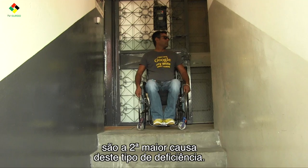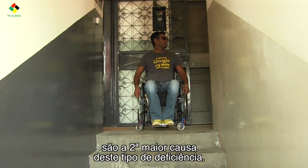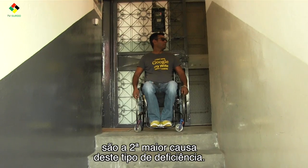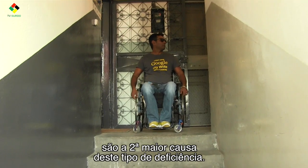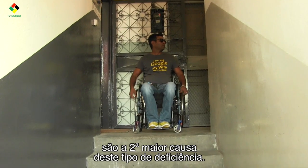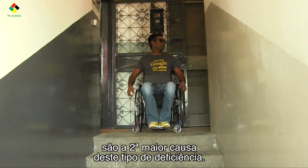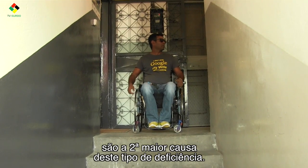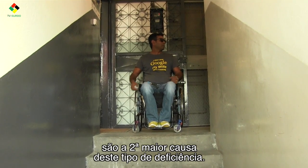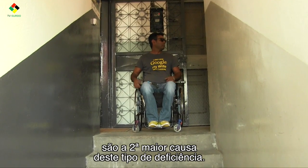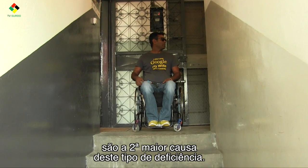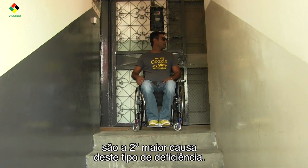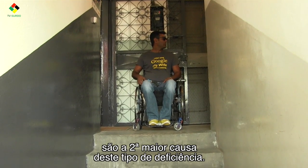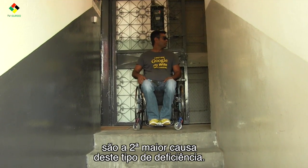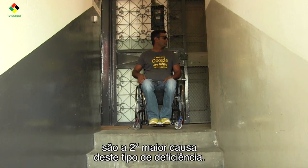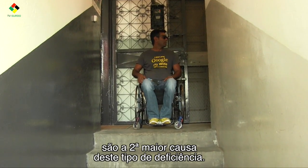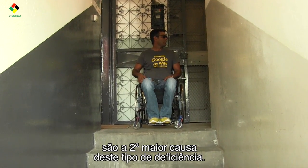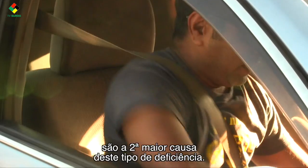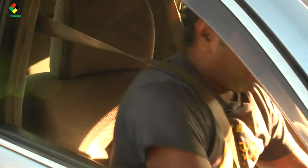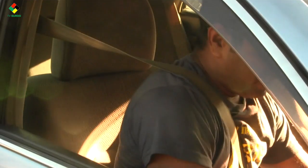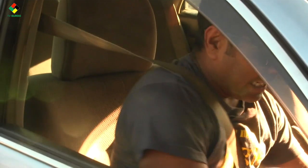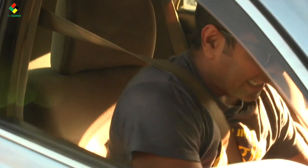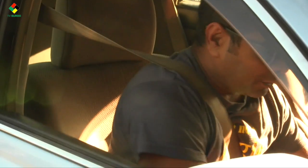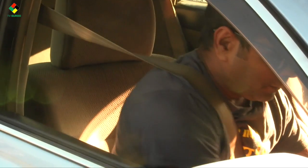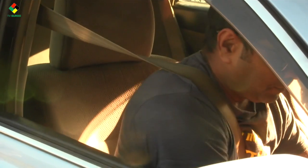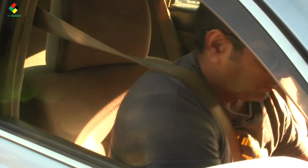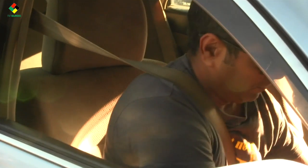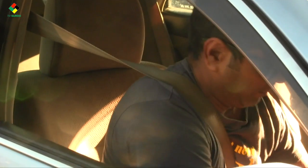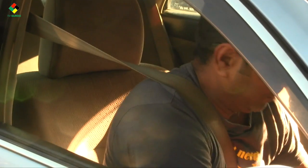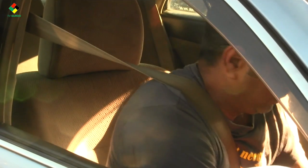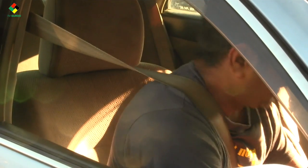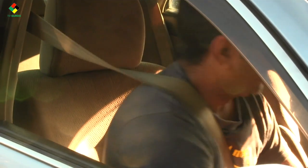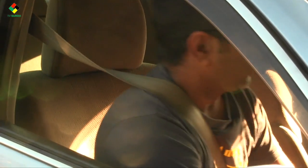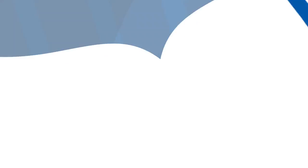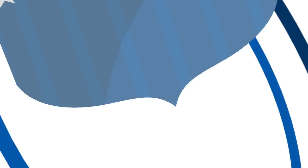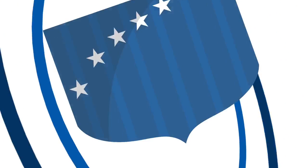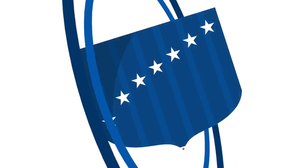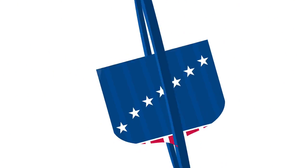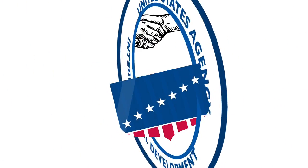maior causa deste tipo de deficiência.